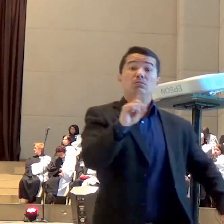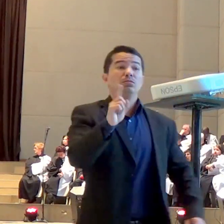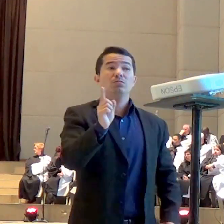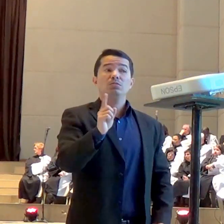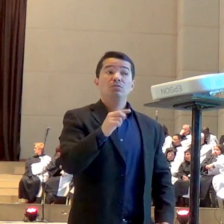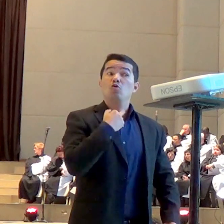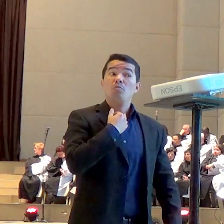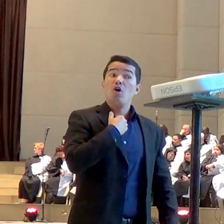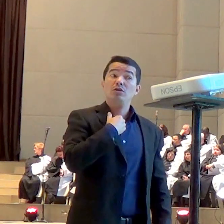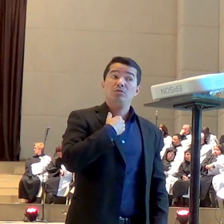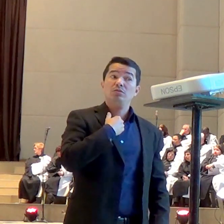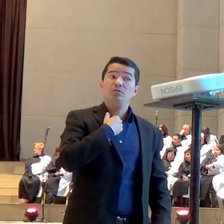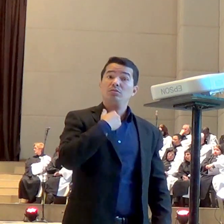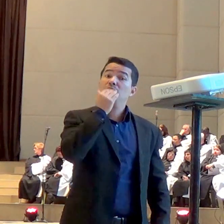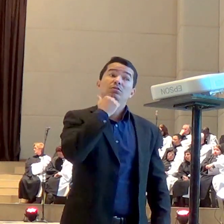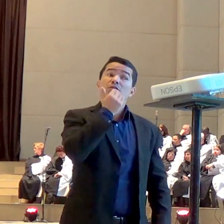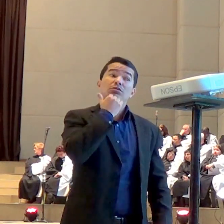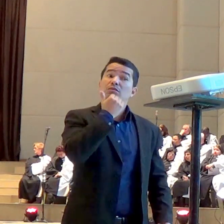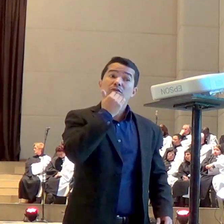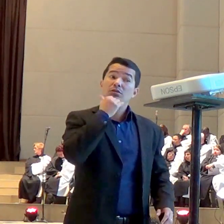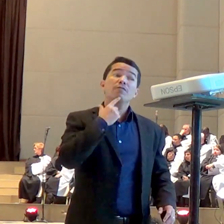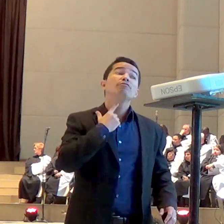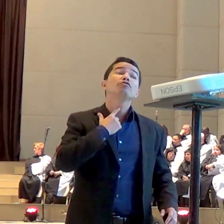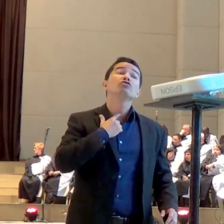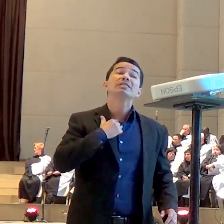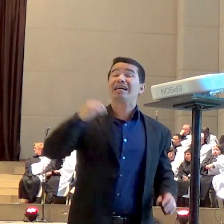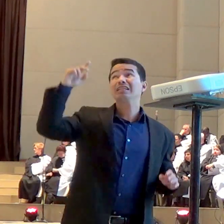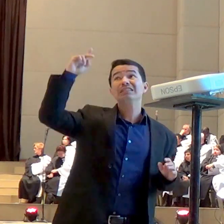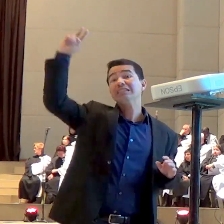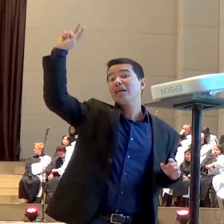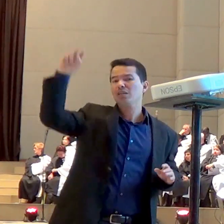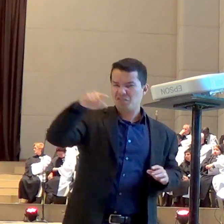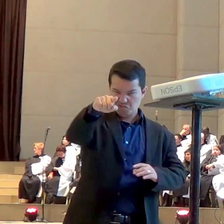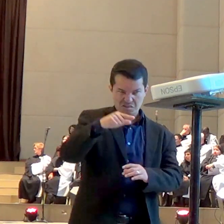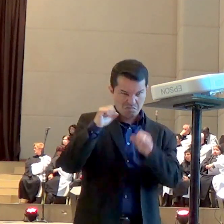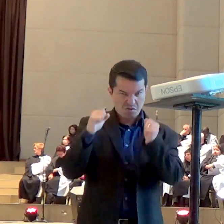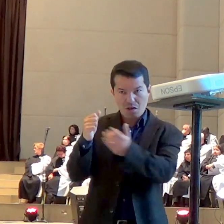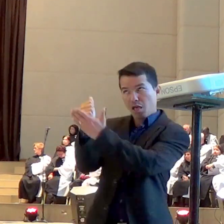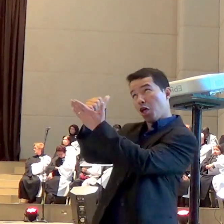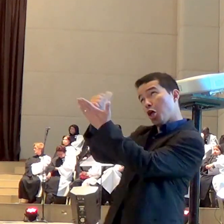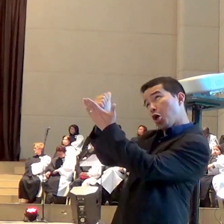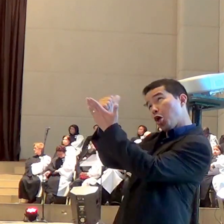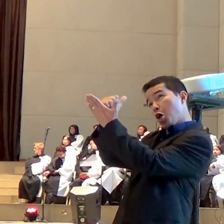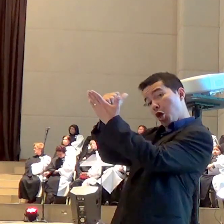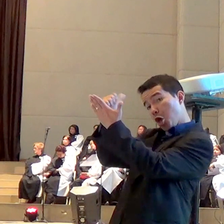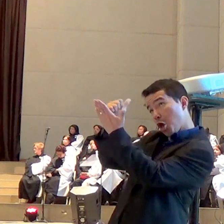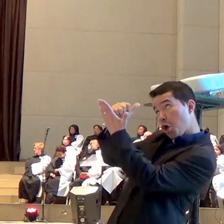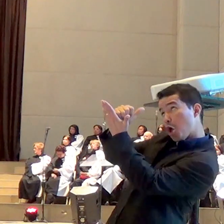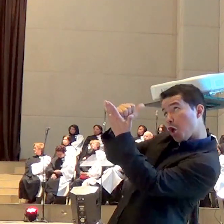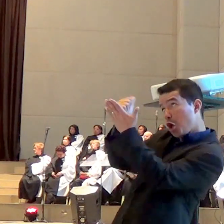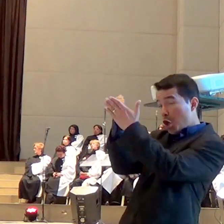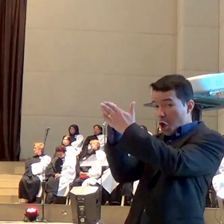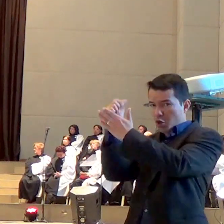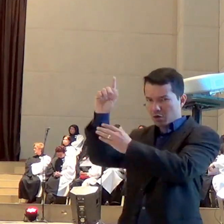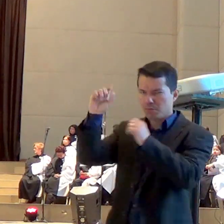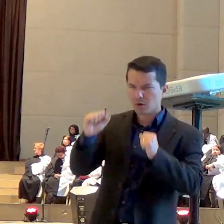determina nada quem é você para determinar alguma coisa para Deus a Bíblia diz que em alguns